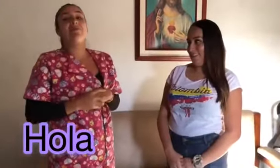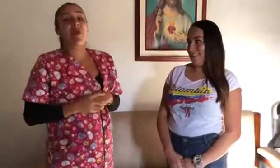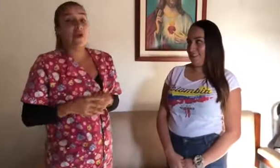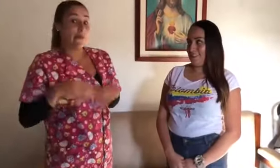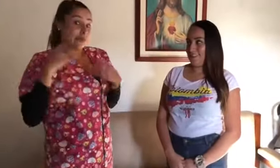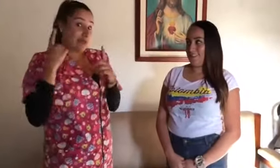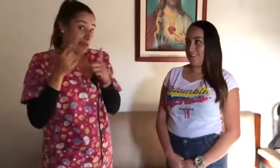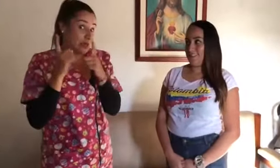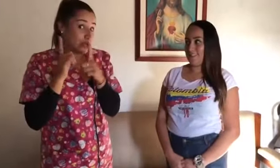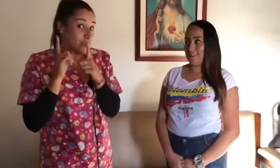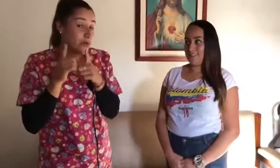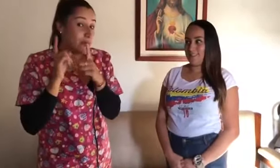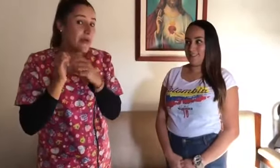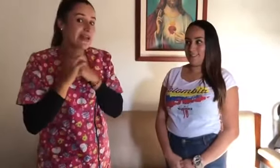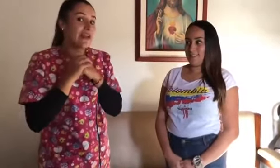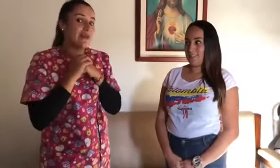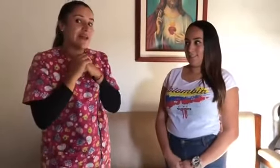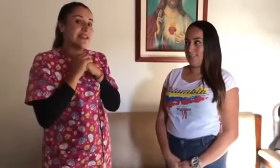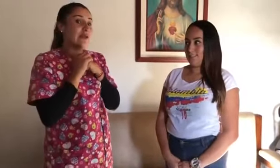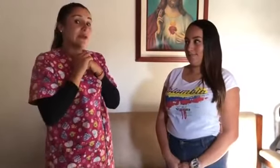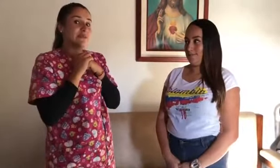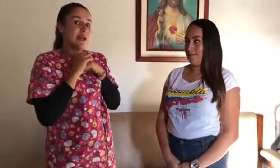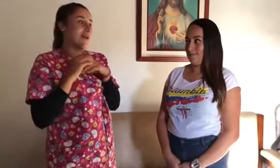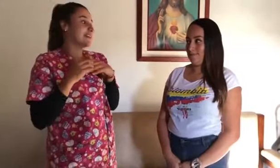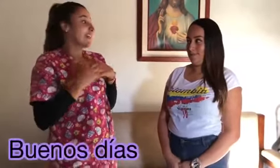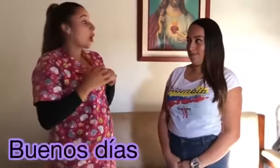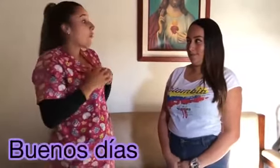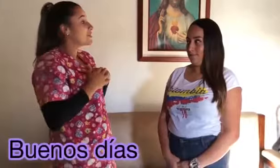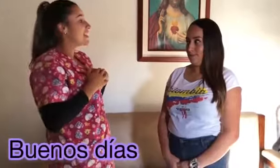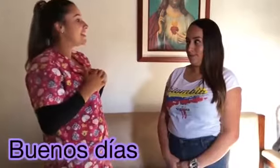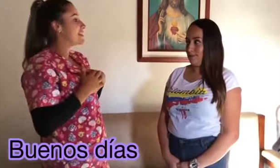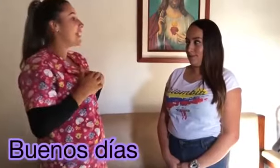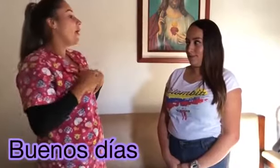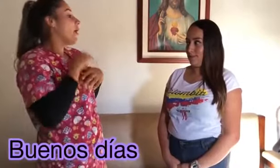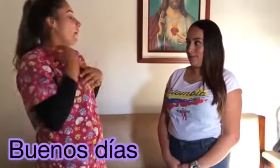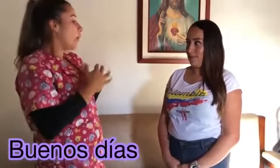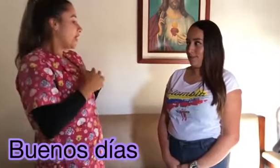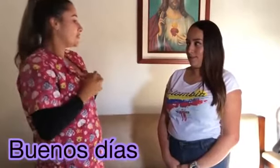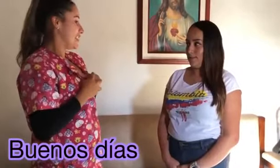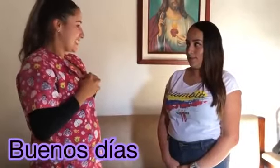Bueno, escucha muy bien porque ella nos va a enseñar unas palabras. Dani, ¿cómo se dice buenos días?